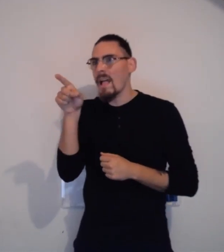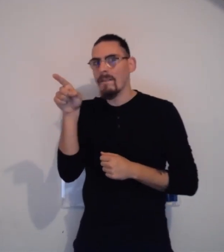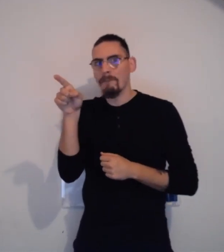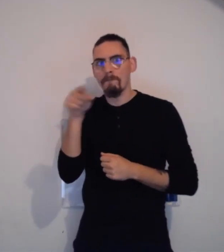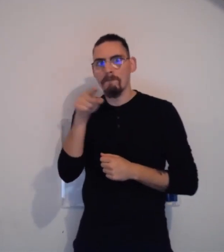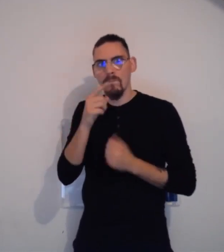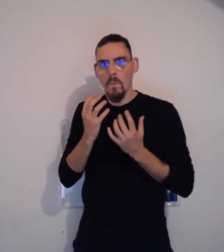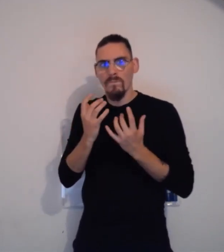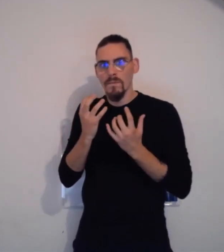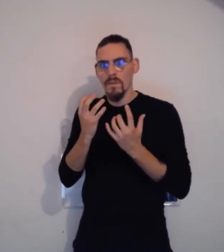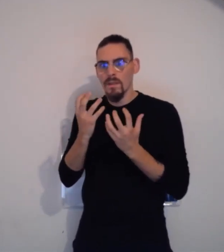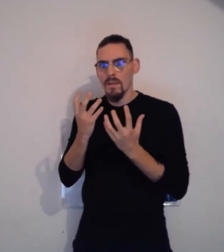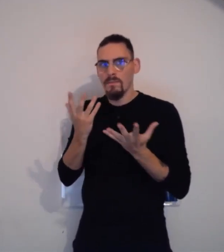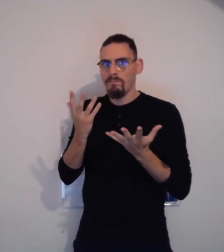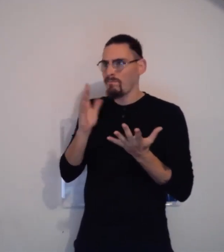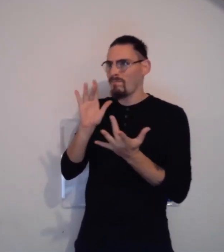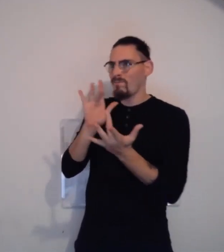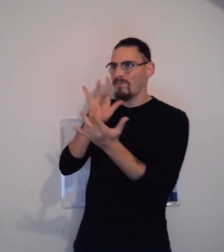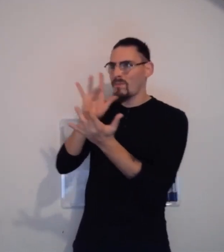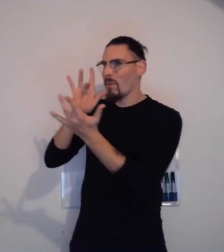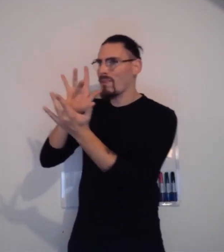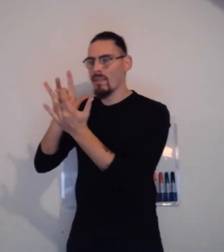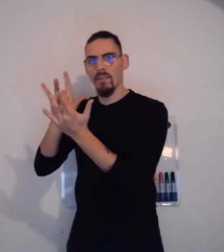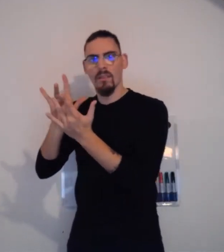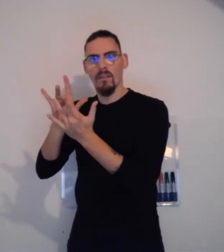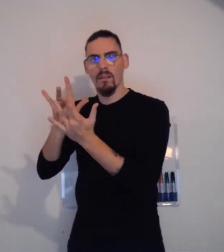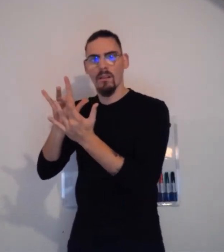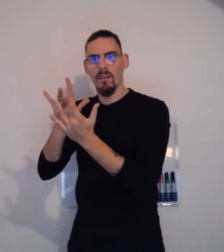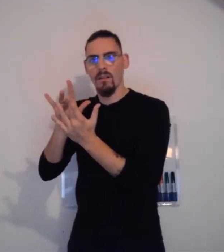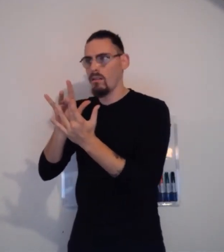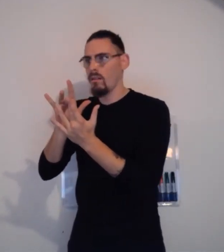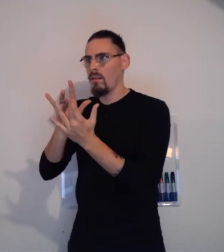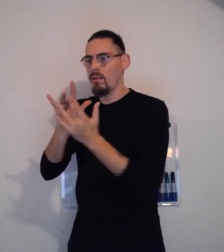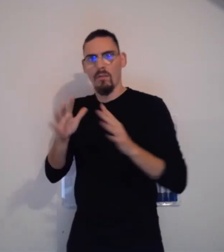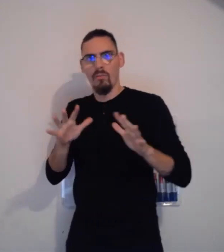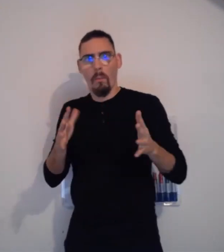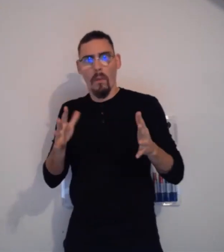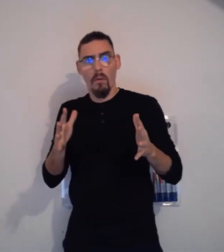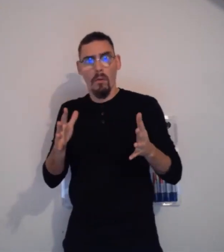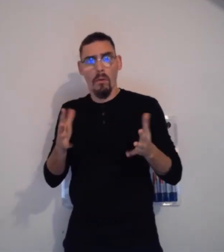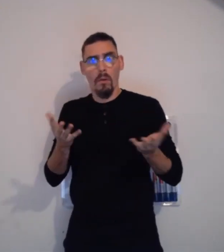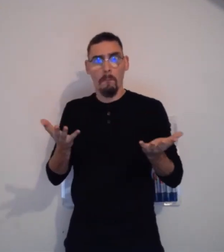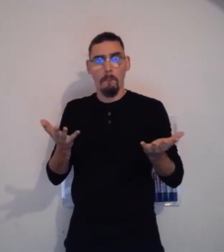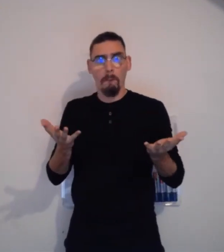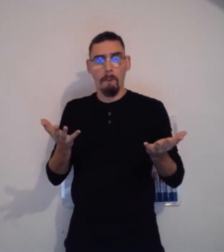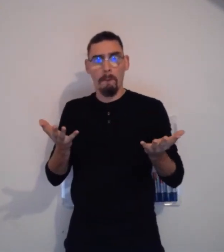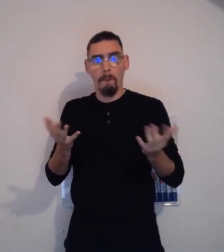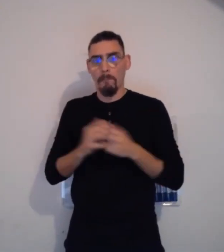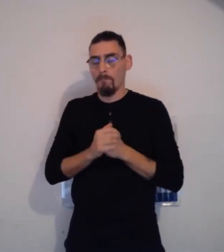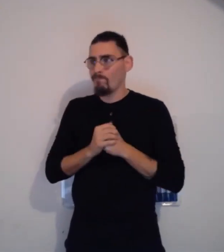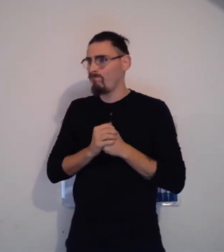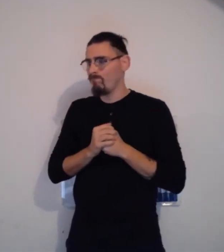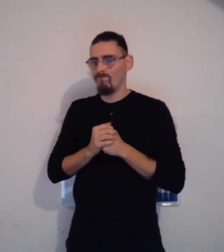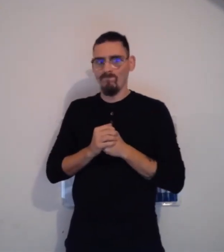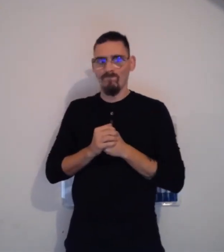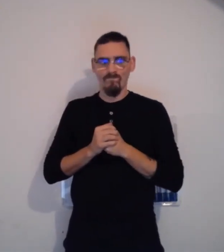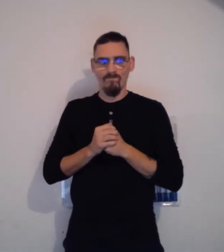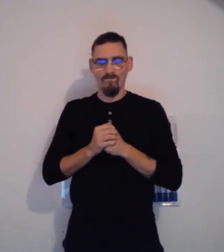Voilà. Si un jour, vous reconnaissez une personne sourde et vous souhaitez parler avec elle, vous souhaitez vraiment rentrer en